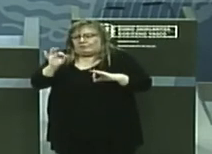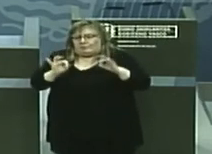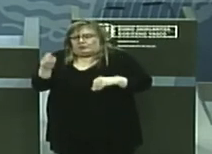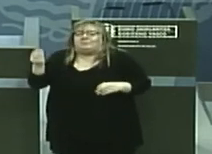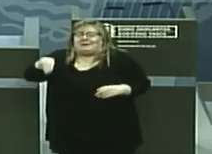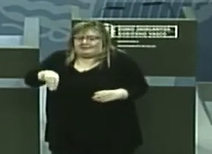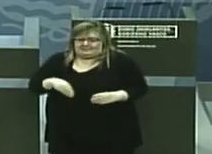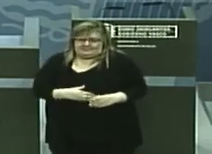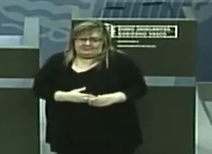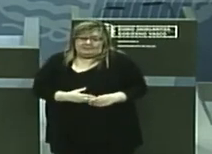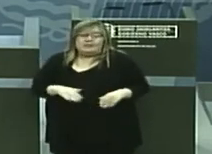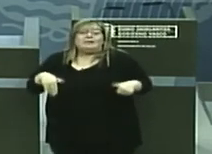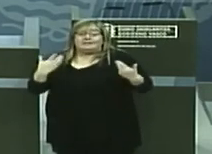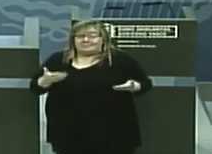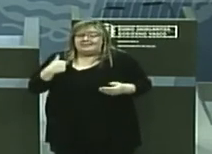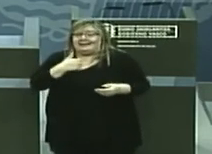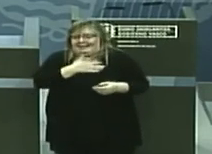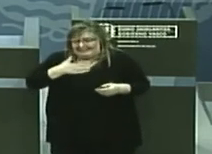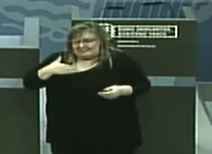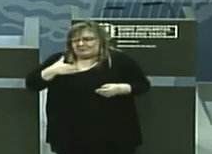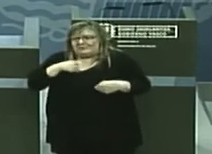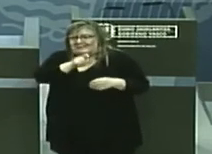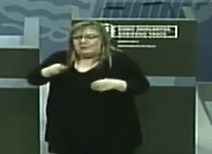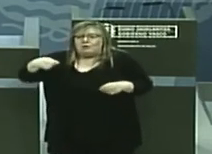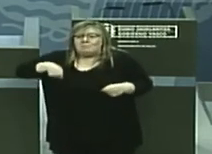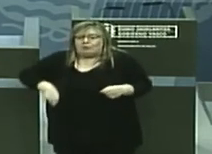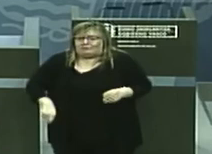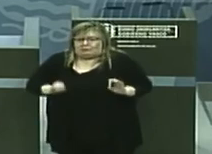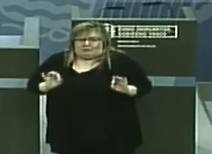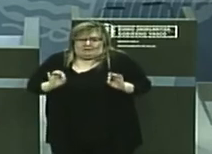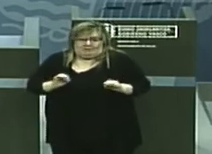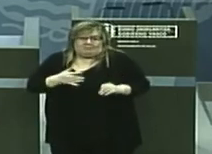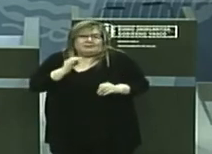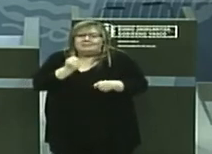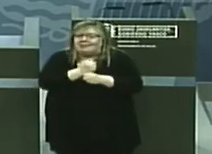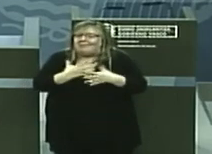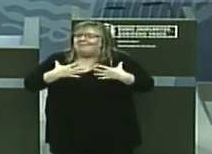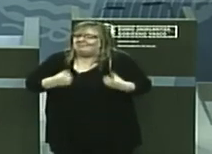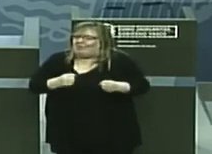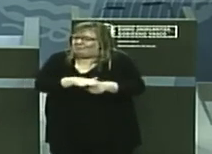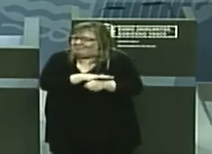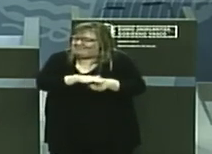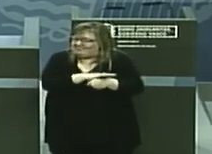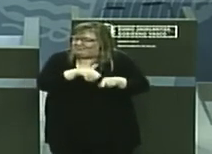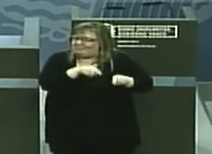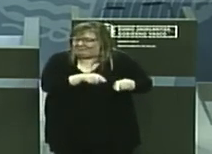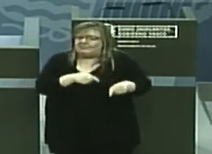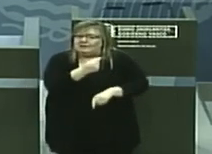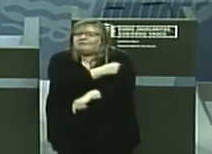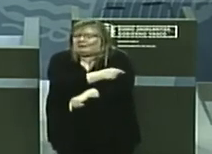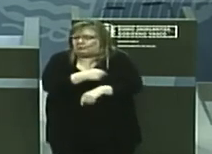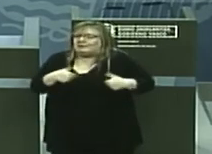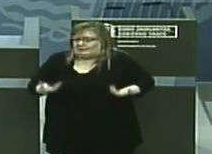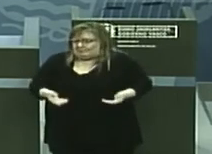Nos gustaría también llegar más a los profesionales sanitarios y estamos ya trabajando